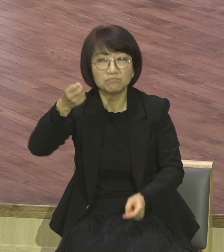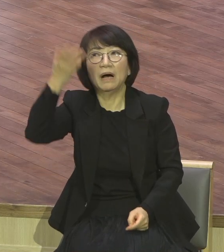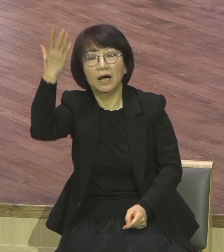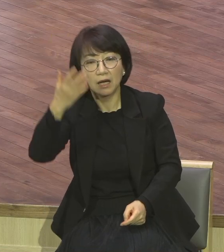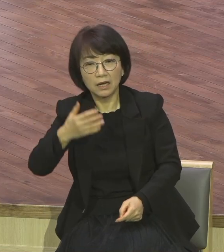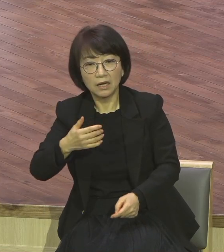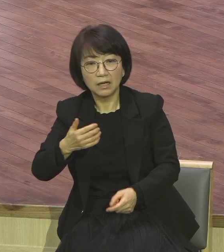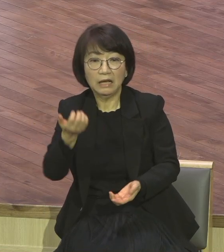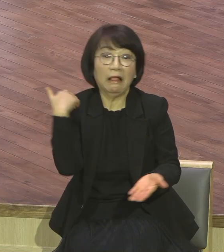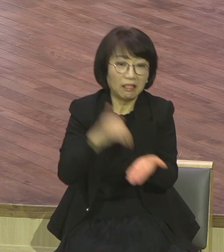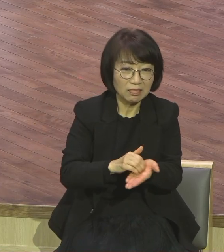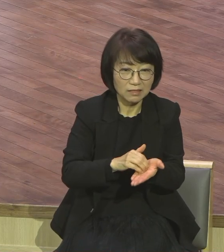율법으로 확 돌아가 버립니다.